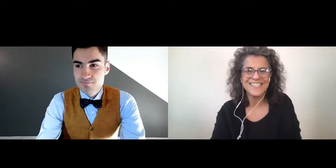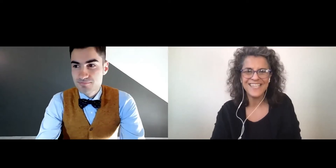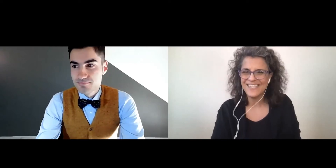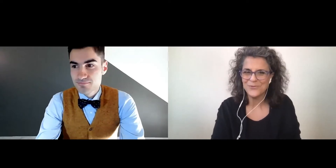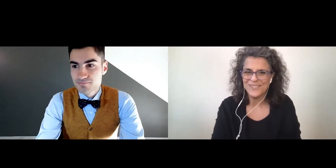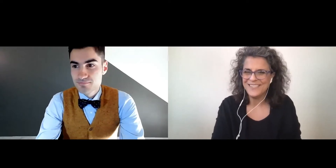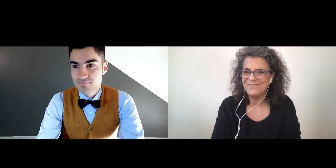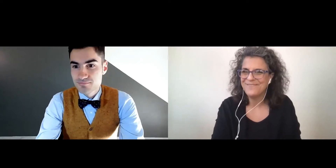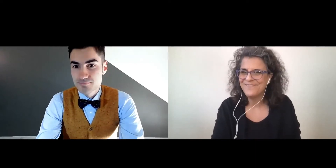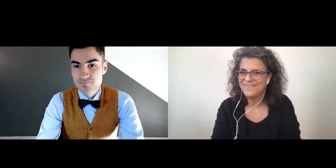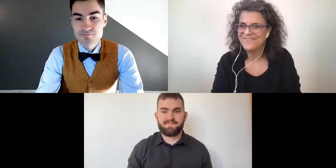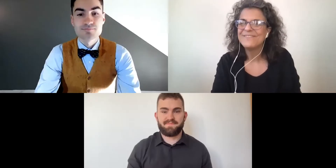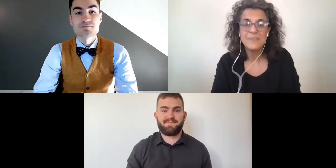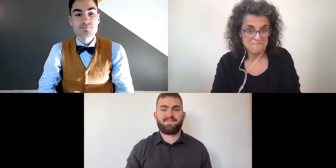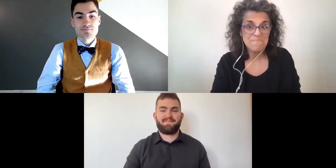Grazie a tutti.